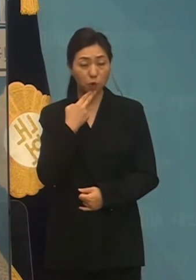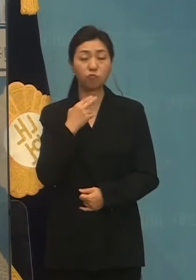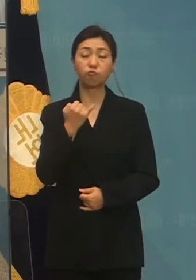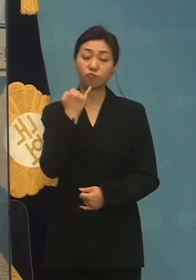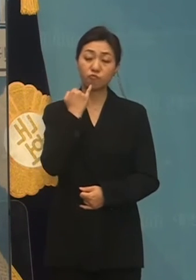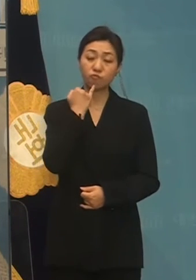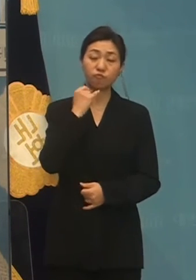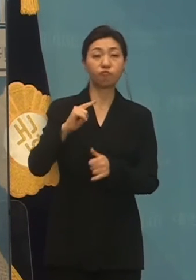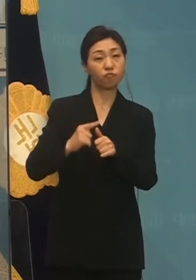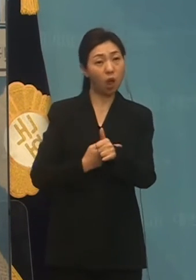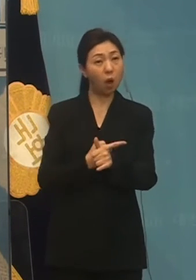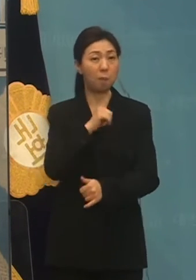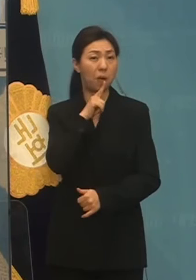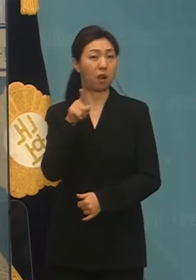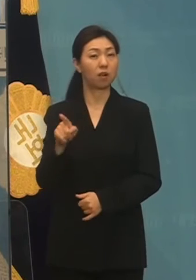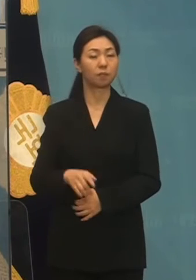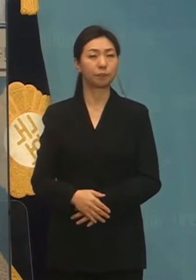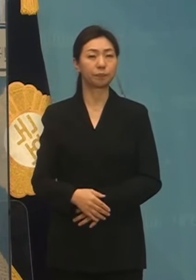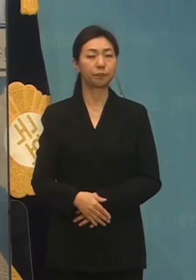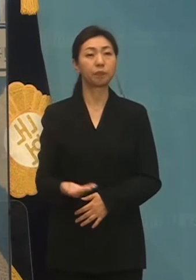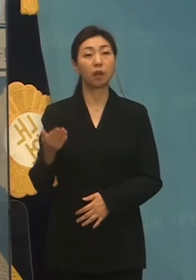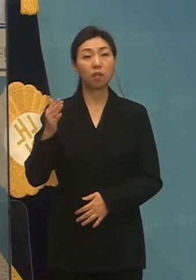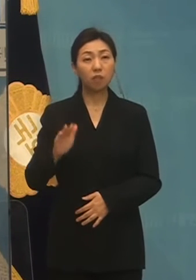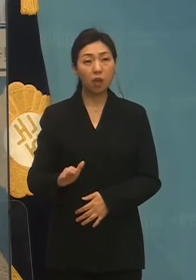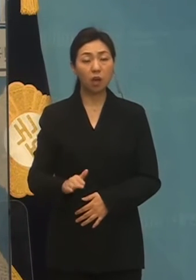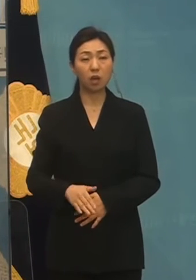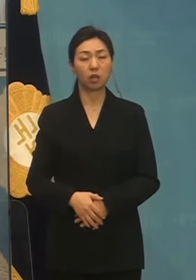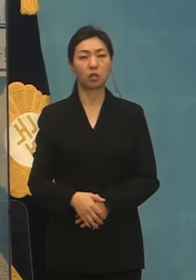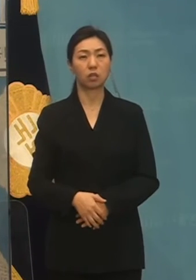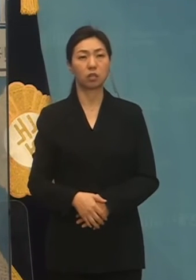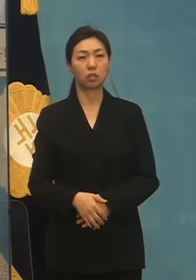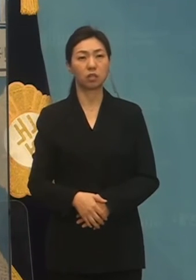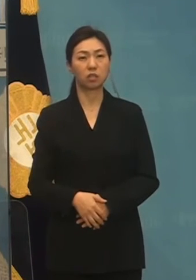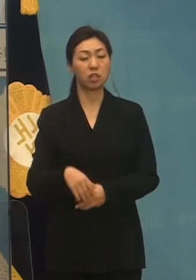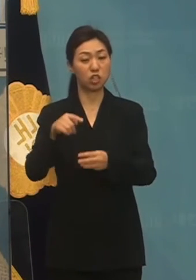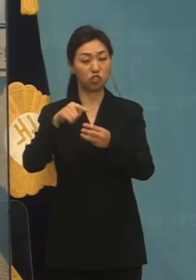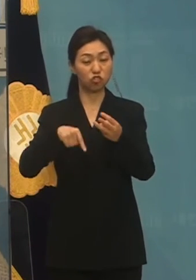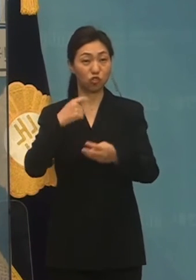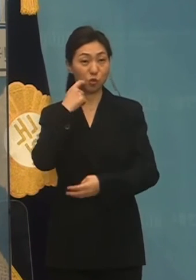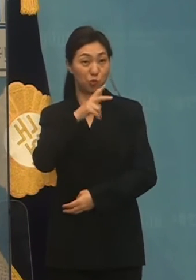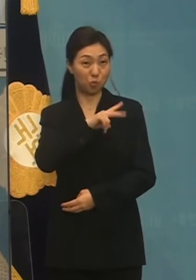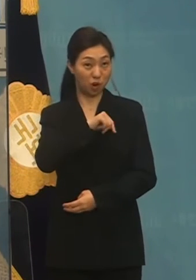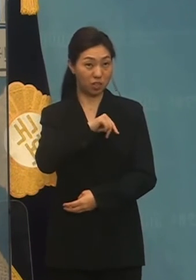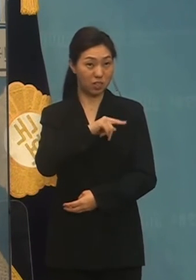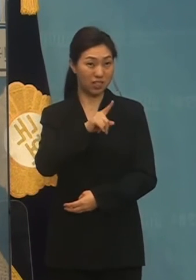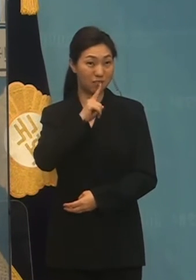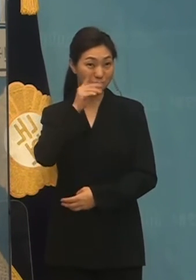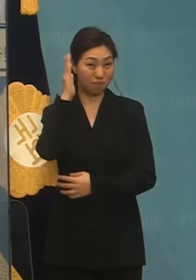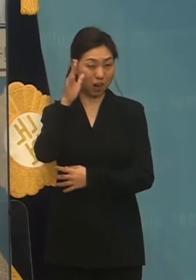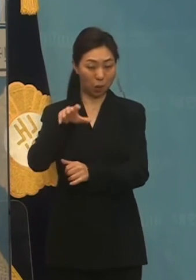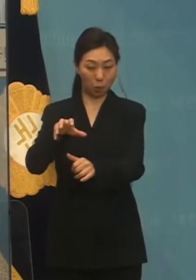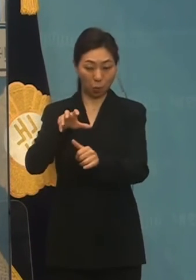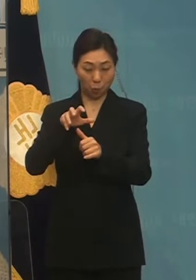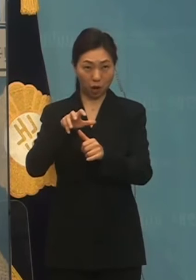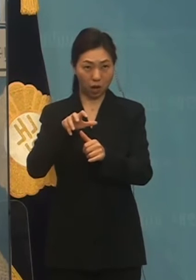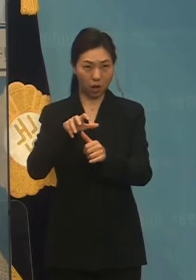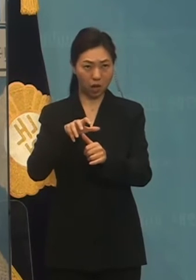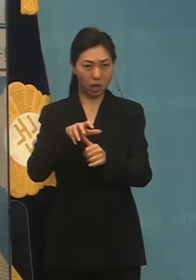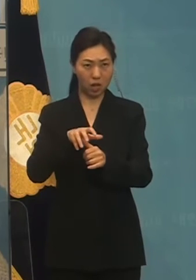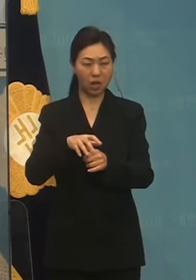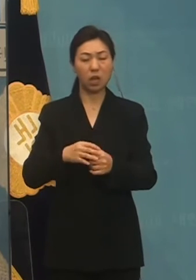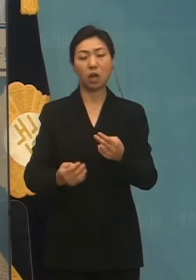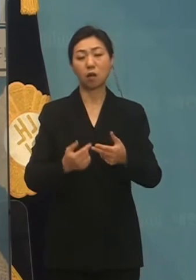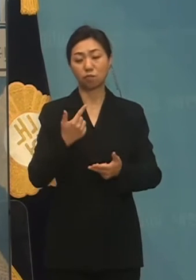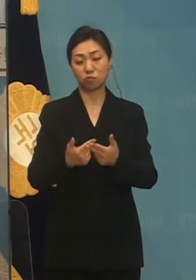당연하다고 얘기했습니다. 하지만 윤모 의원이 인용한 부산저축원의 부실원인 분석 보고서는